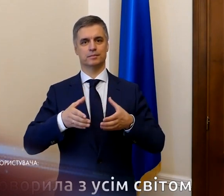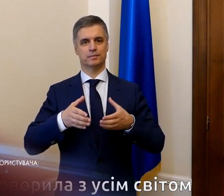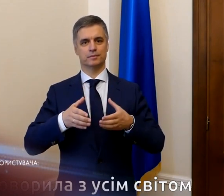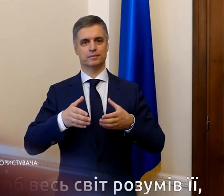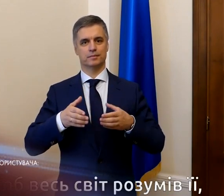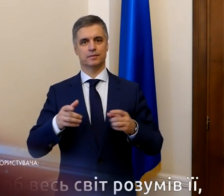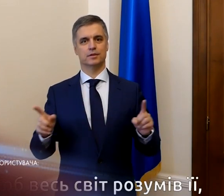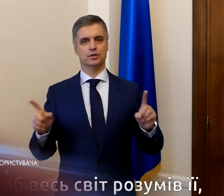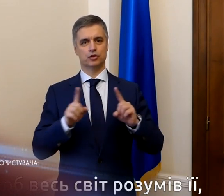нашої області.